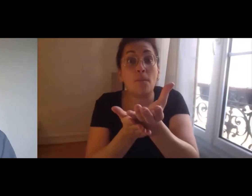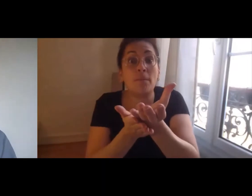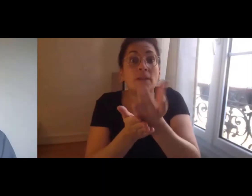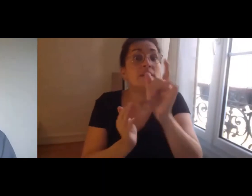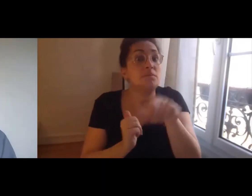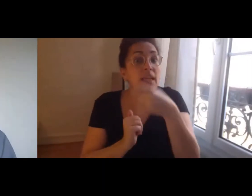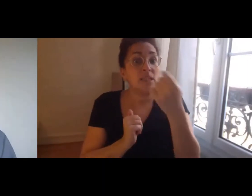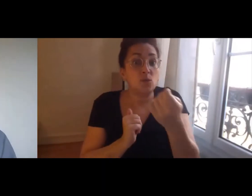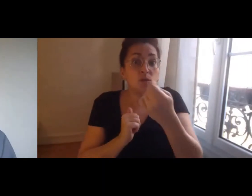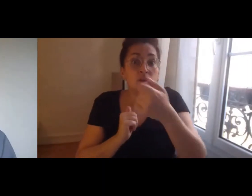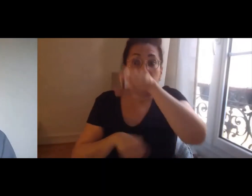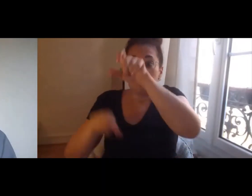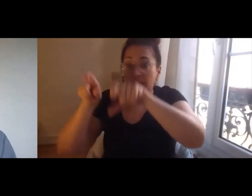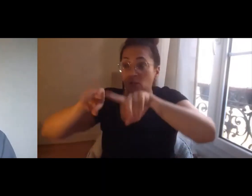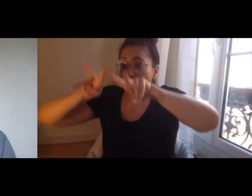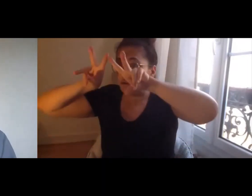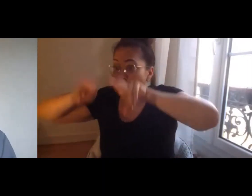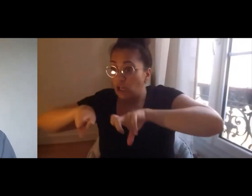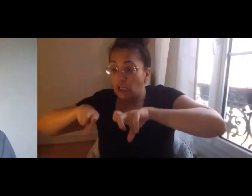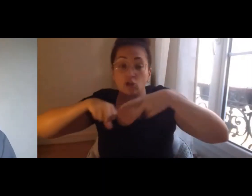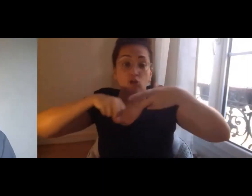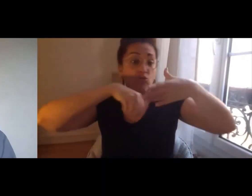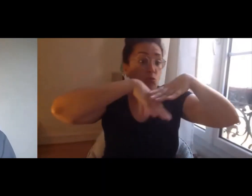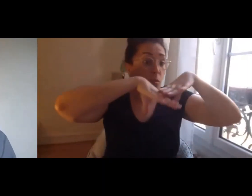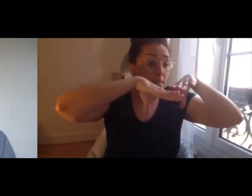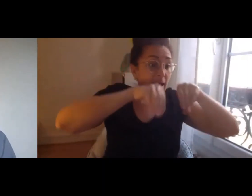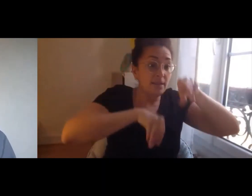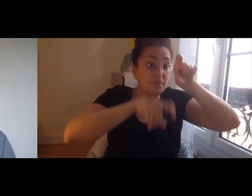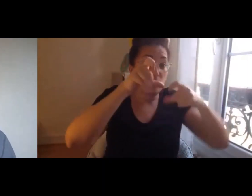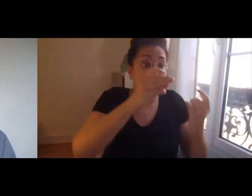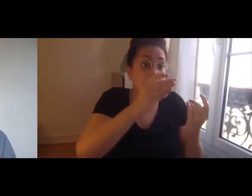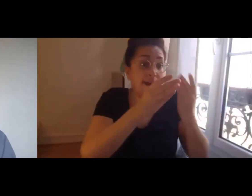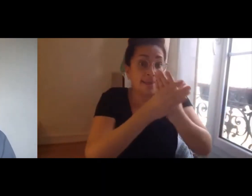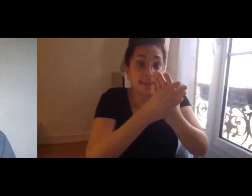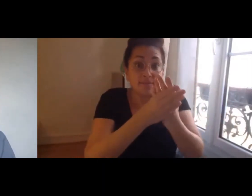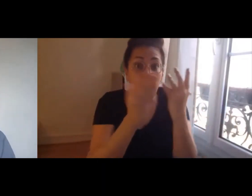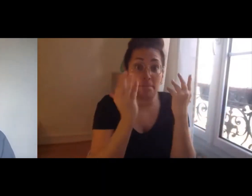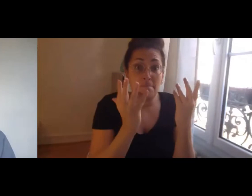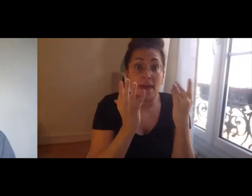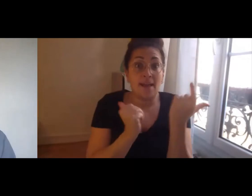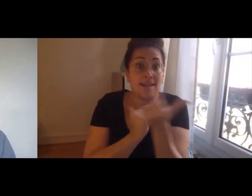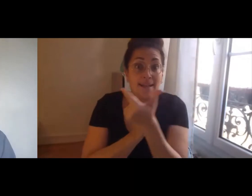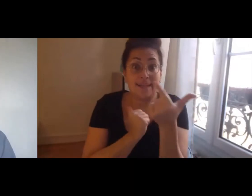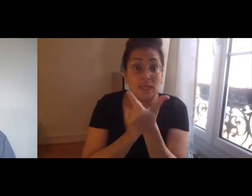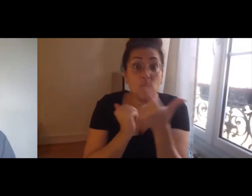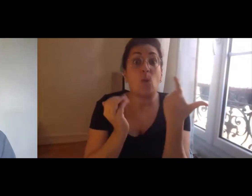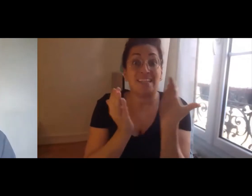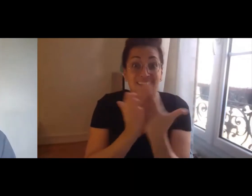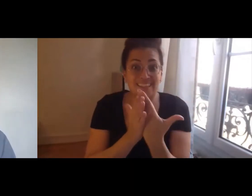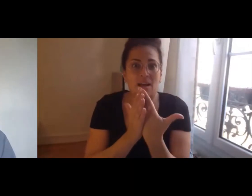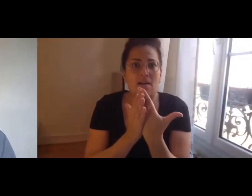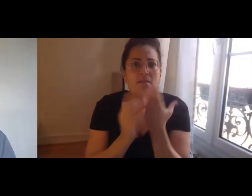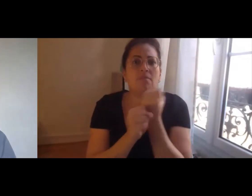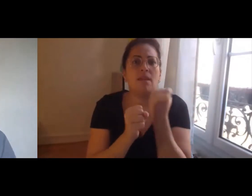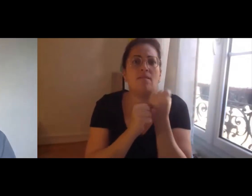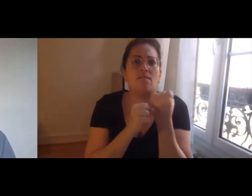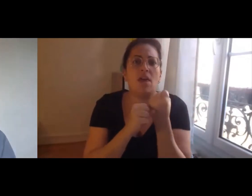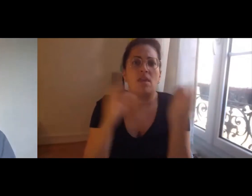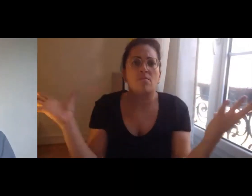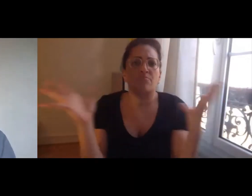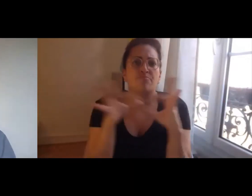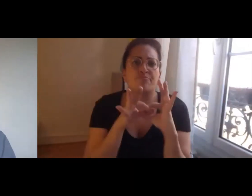entre chercheurs et acteurs de terrain. Donc, c'est comme ça que, sur cette dimension participative,